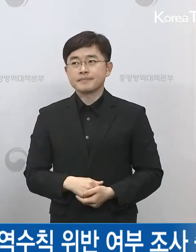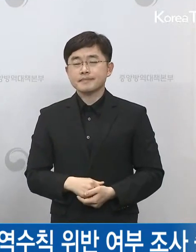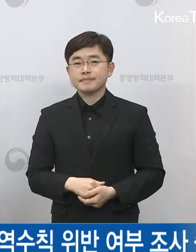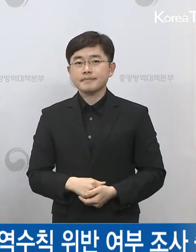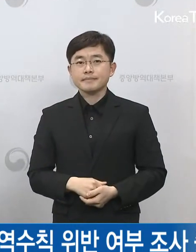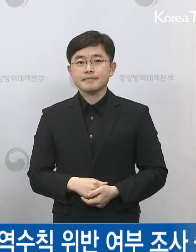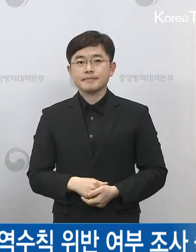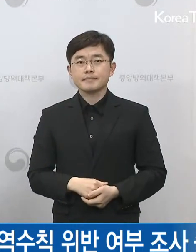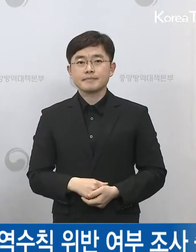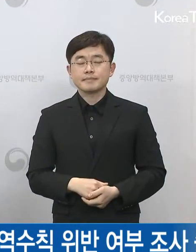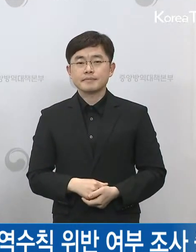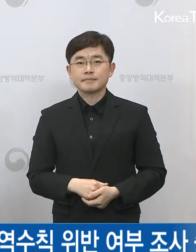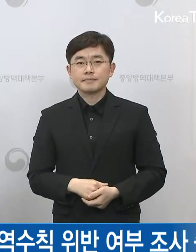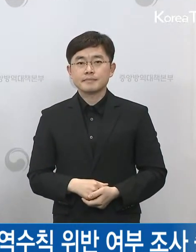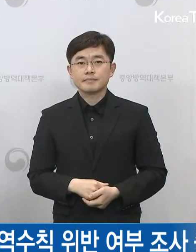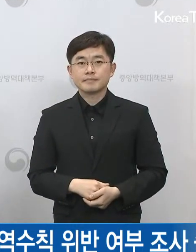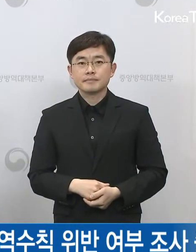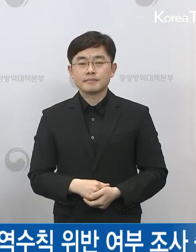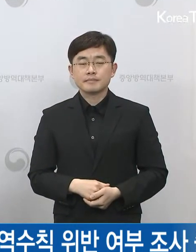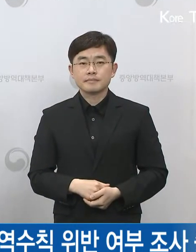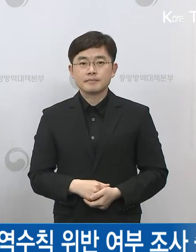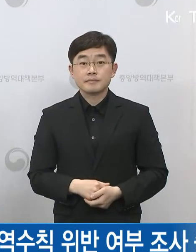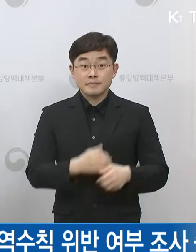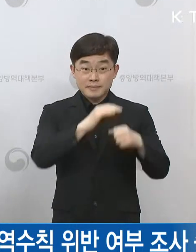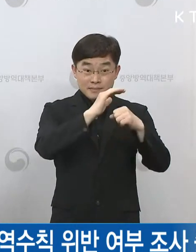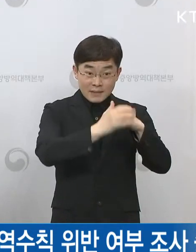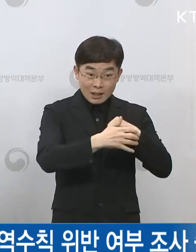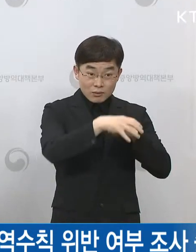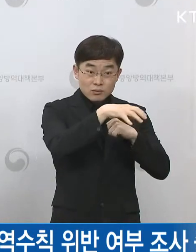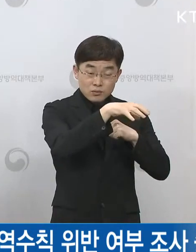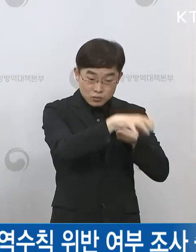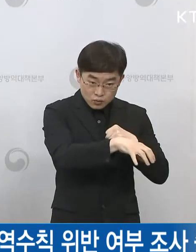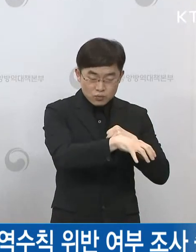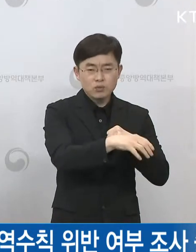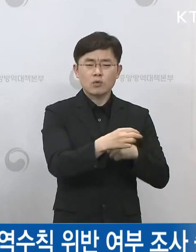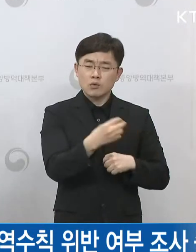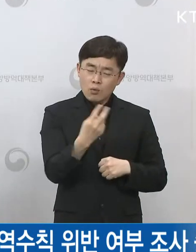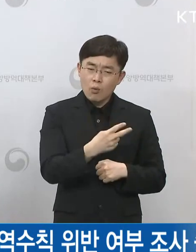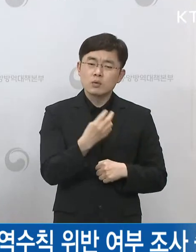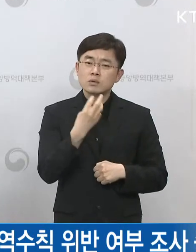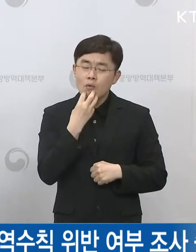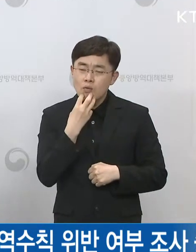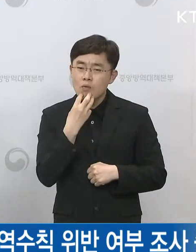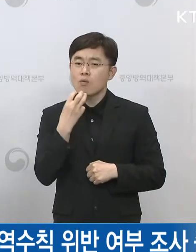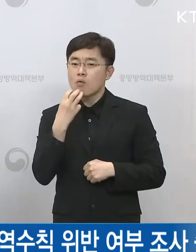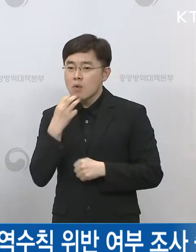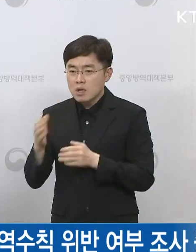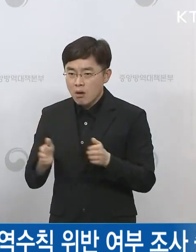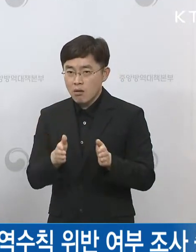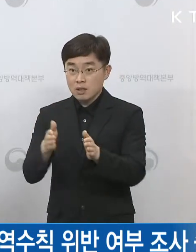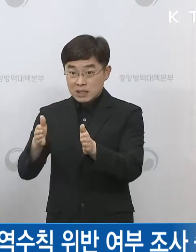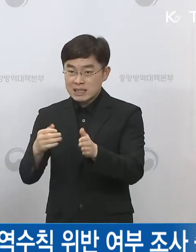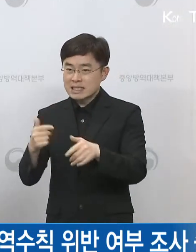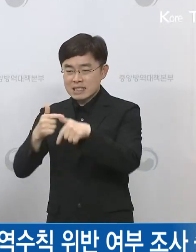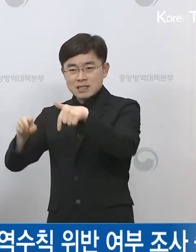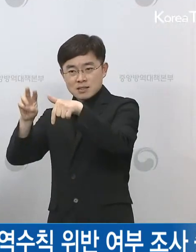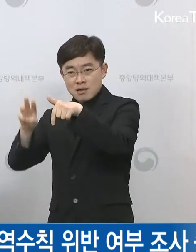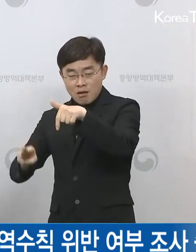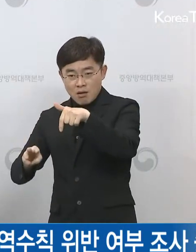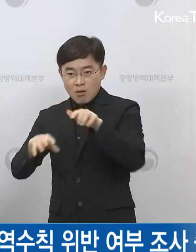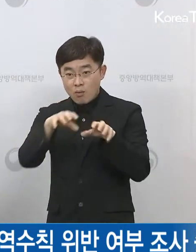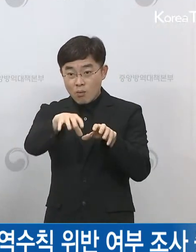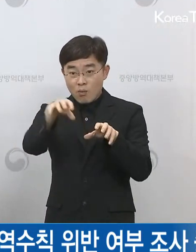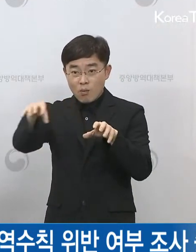현재 지적하신 대로 대구 지역도 그렇고 서울 지역 또는 경기 이런 인천에서